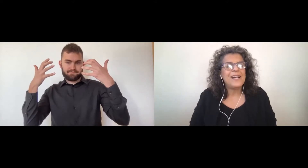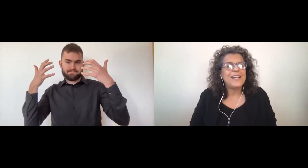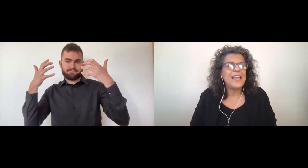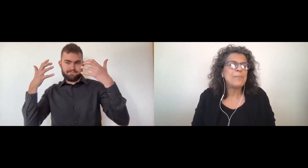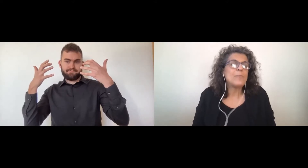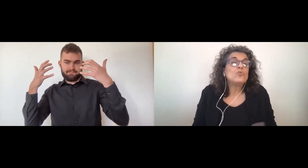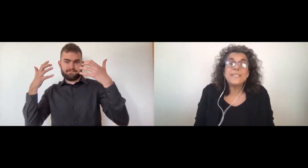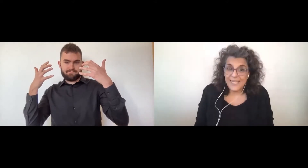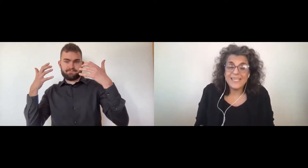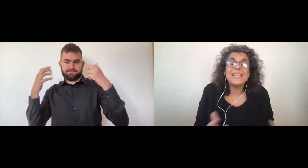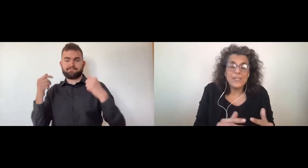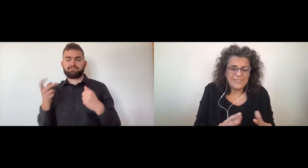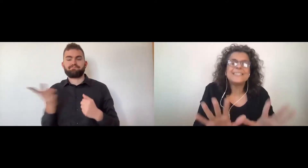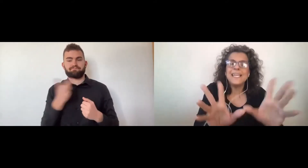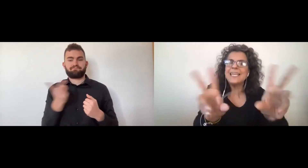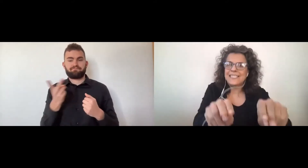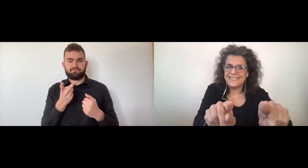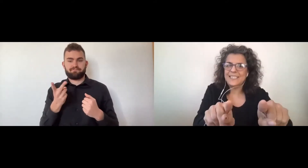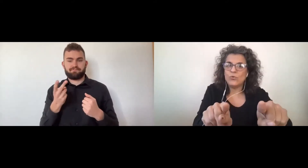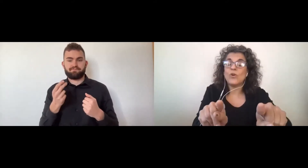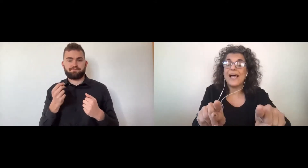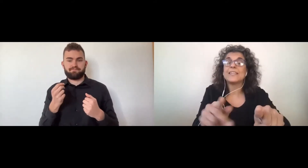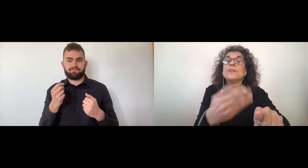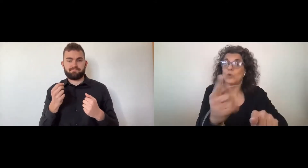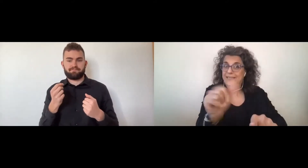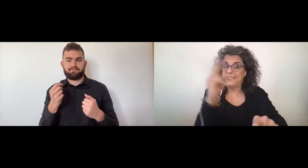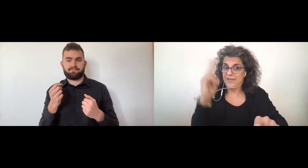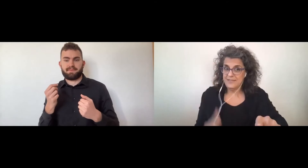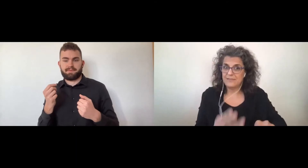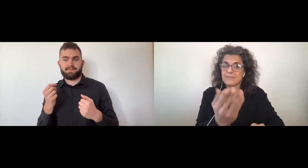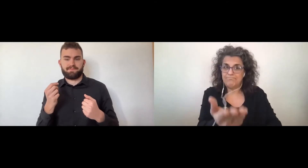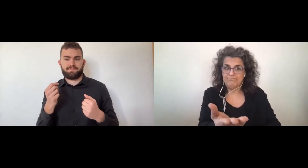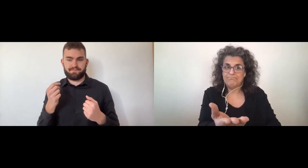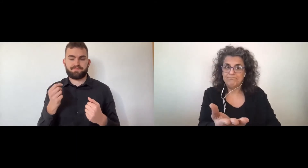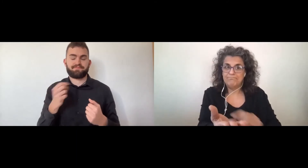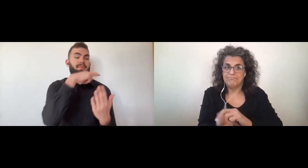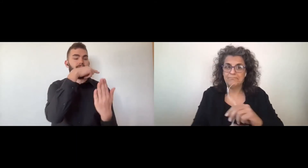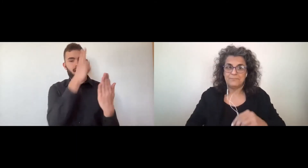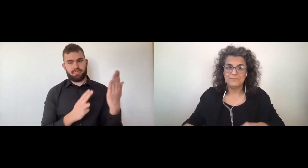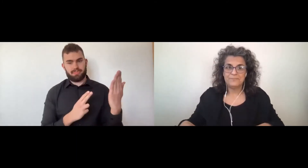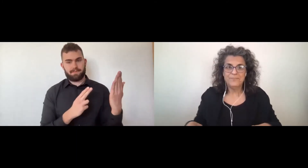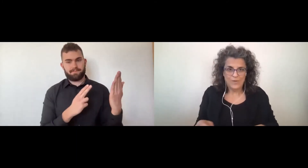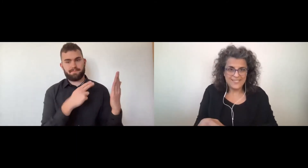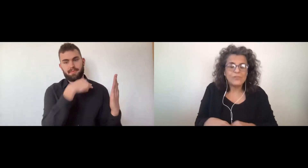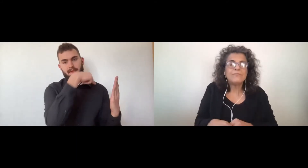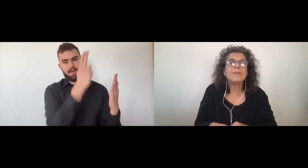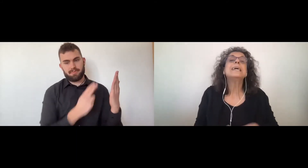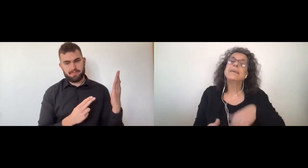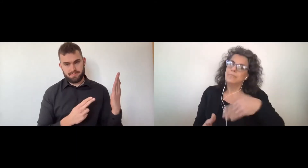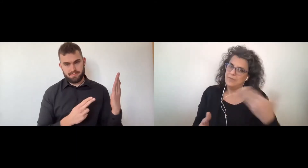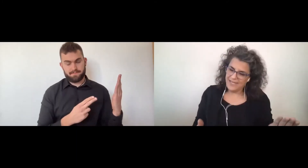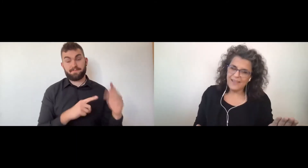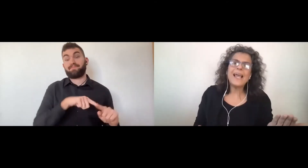abbiamo due segni in lingua, dei segni che distinguono l'arte figurativa, questo,